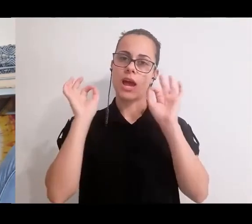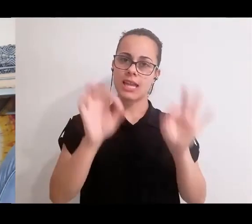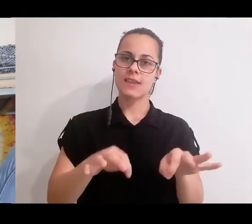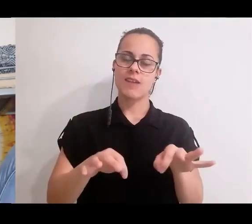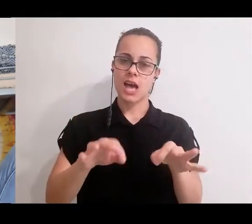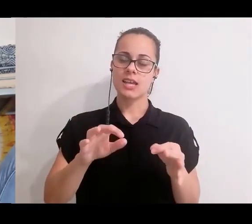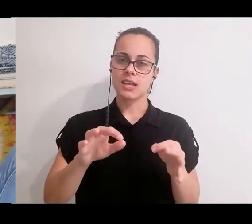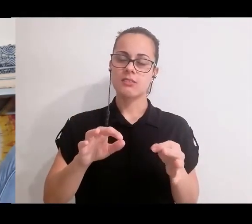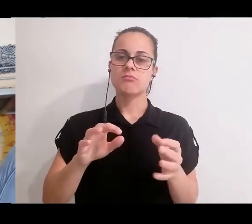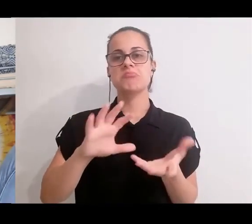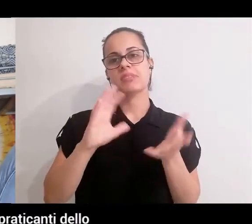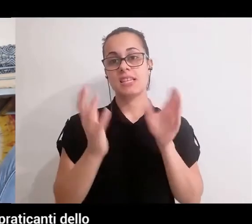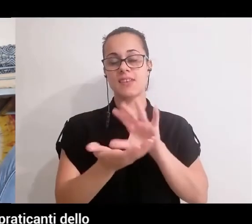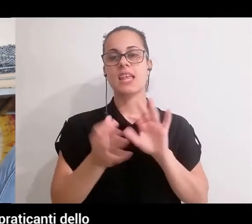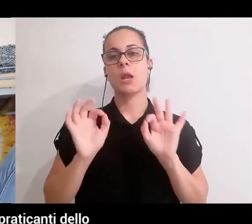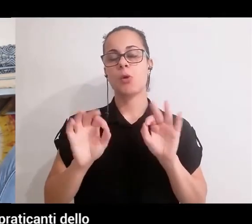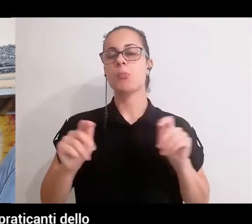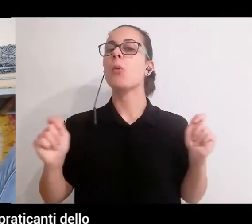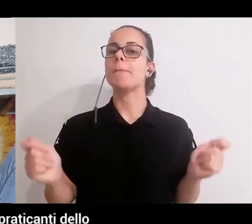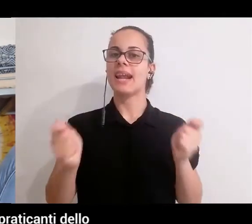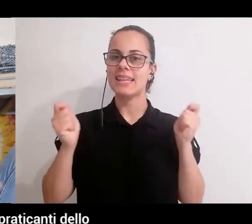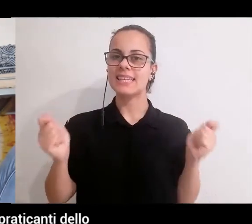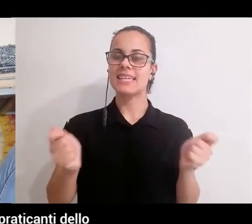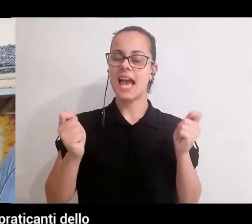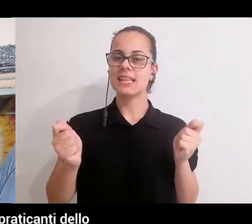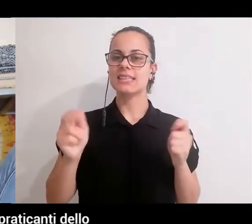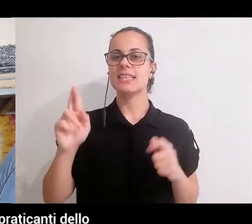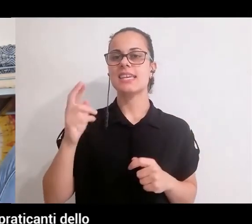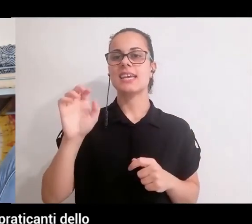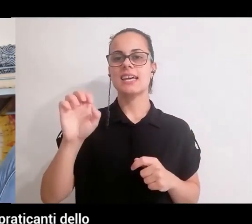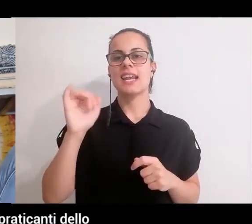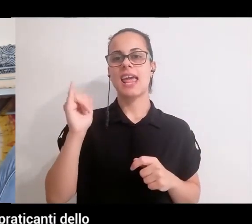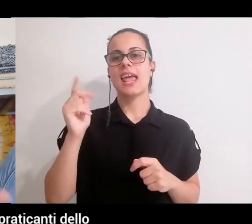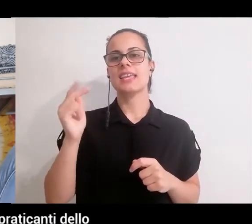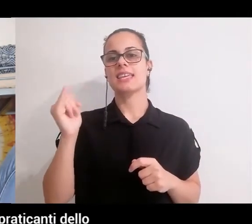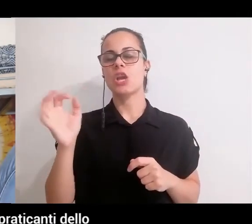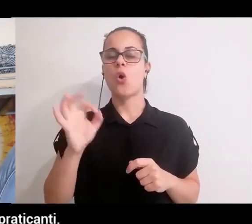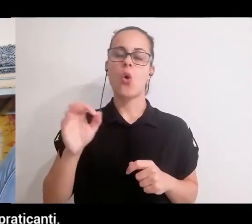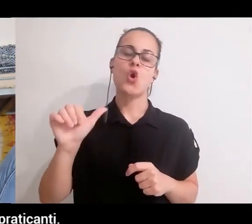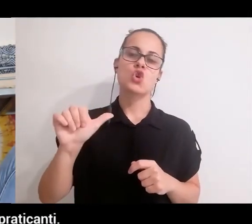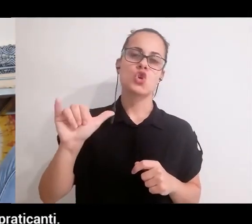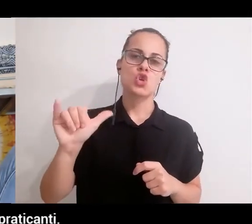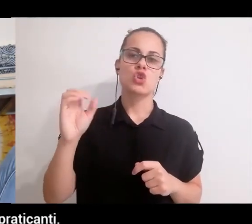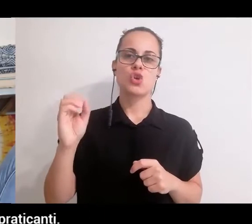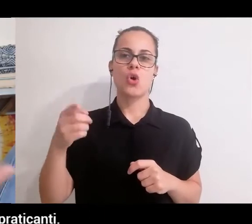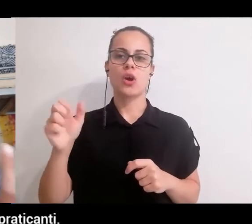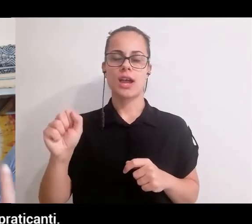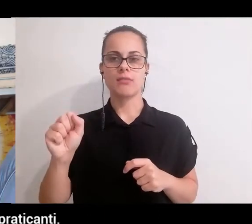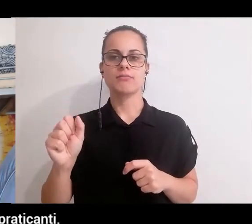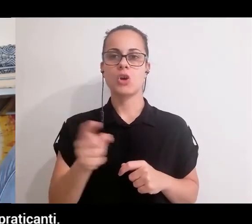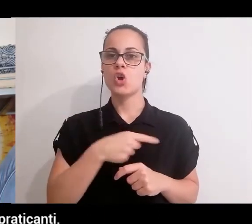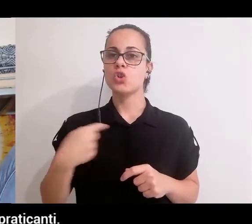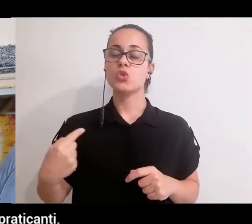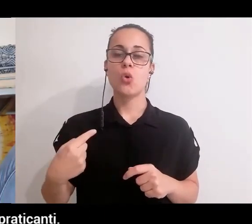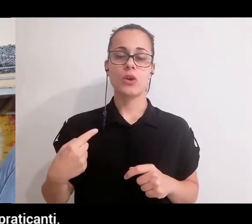porta a definirci dei praticanti dei praticanti del reiki dei praticanti dello yoga noi saremo e siamo